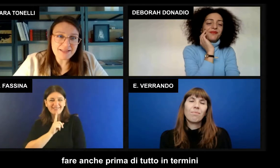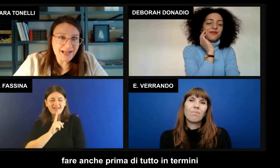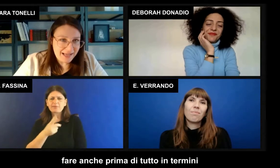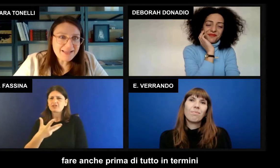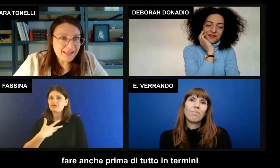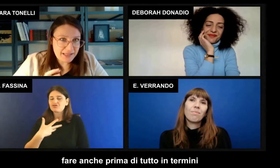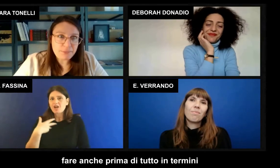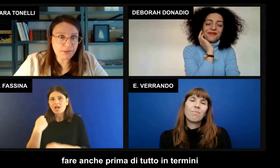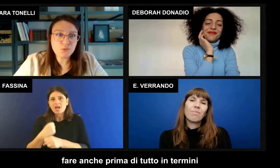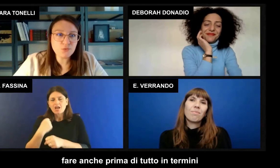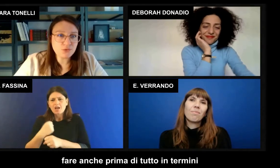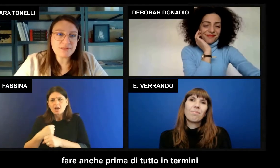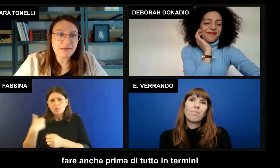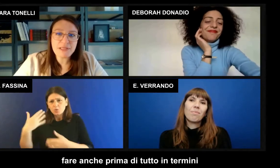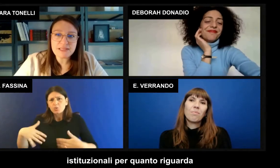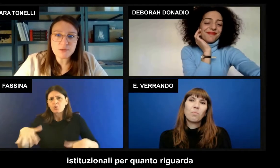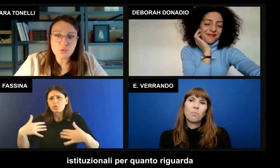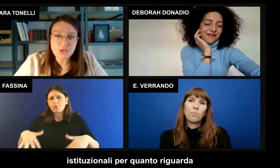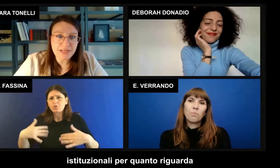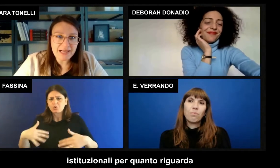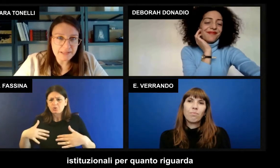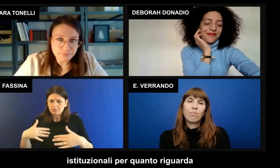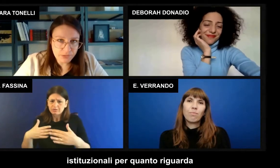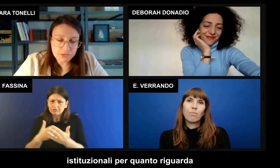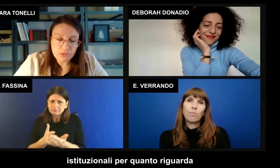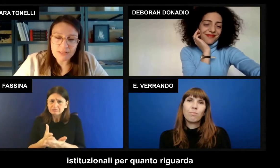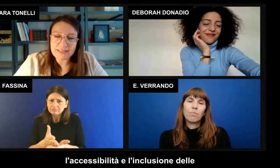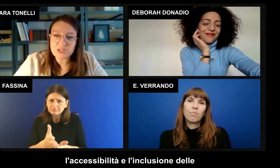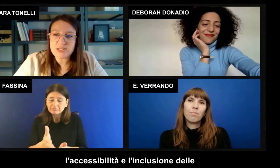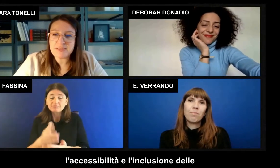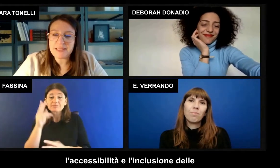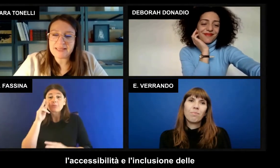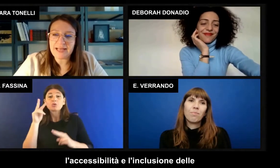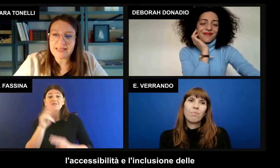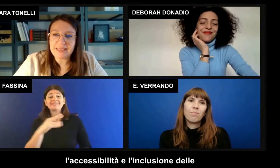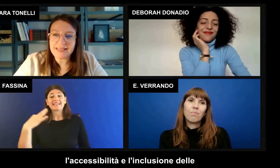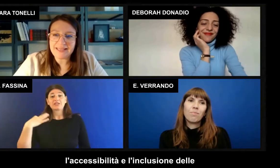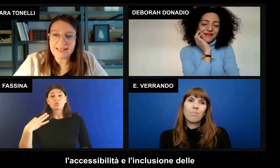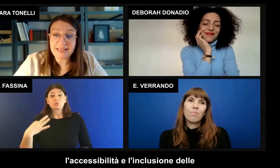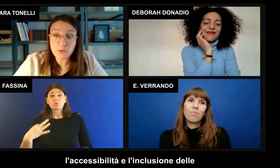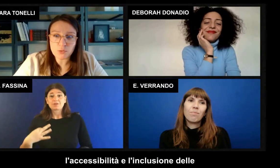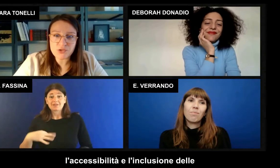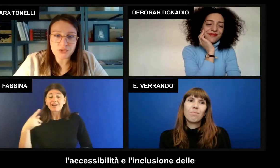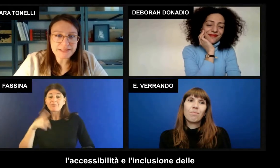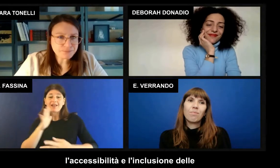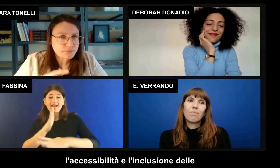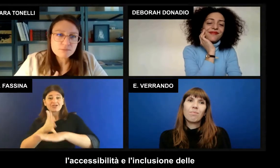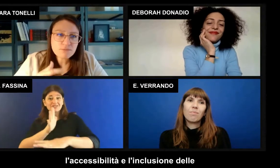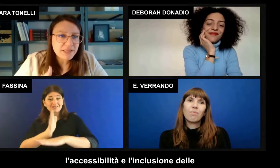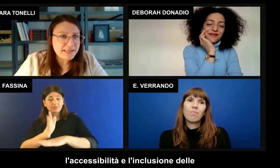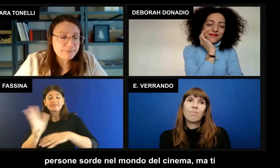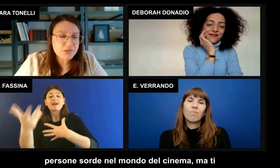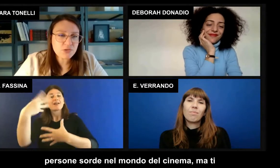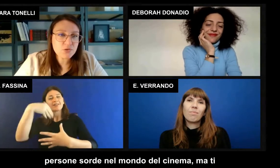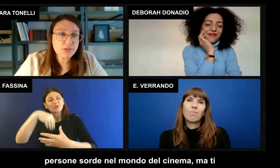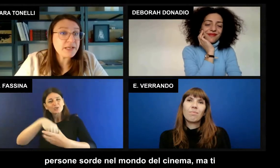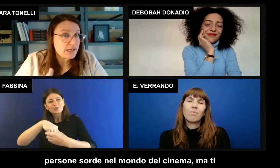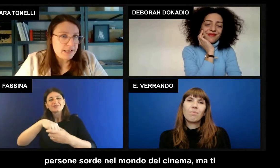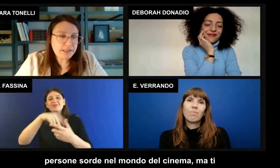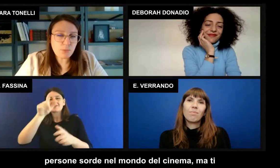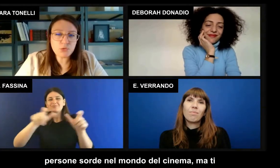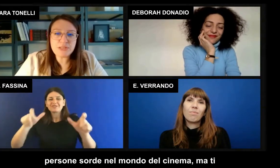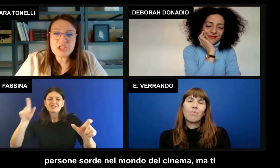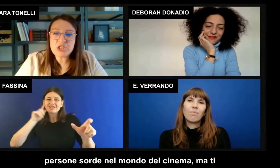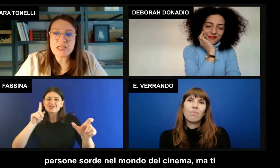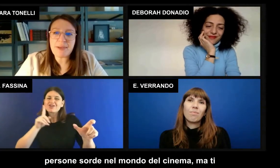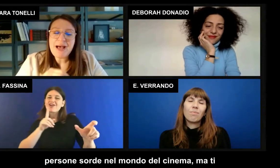fare, anche prima di tutto in termini istituzionali, per quanto riguarda l'accessibilità e l'inclusione delle persone sorde